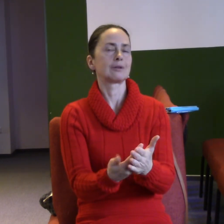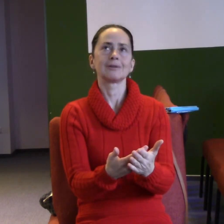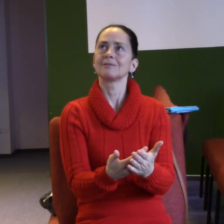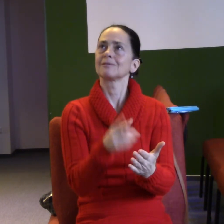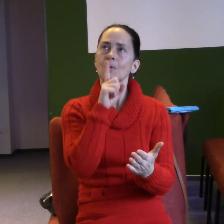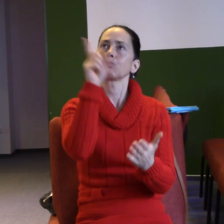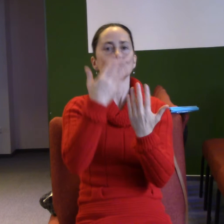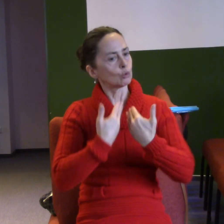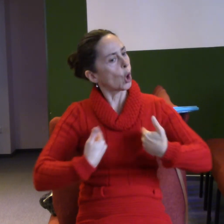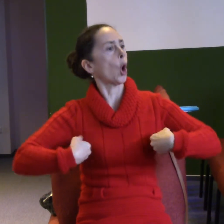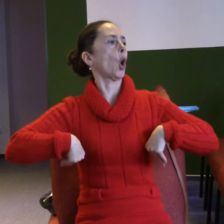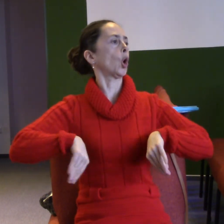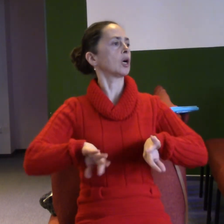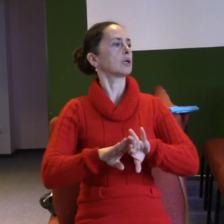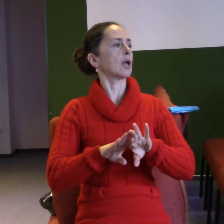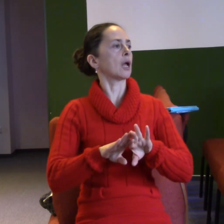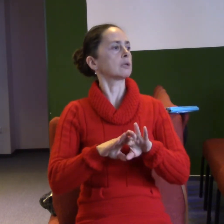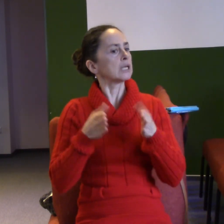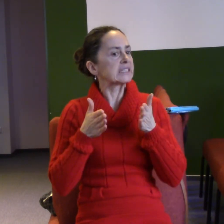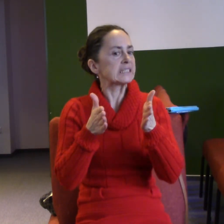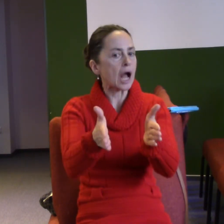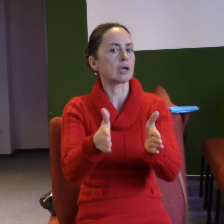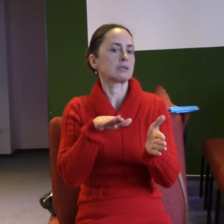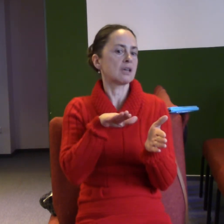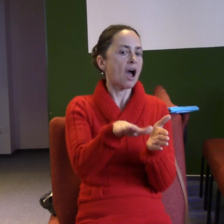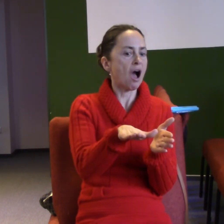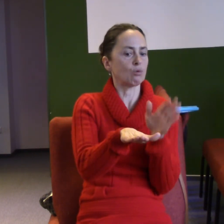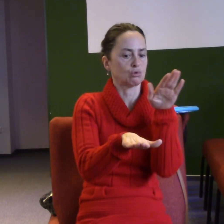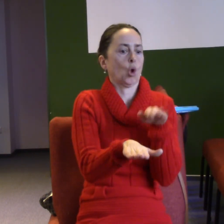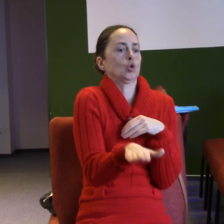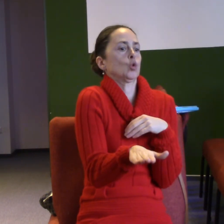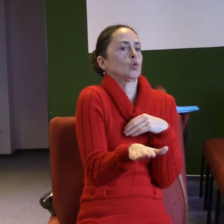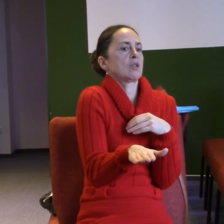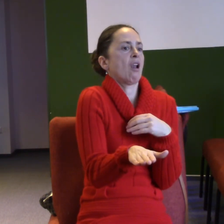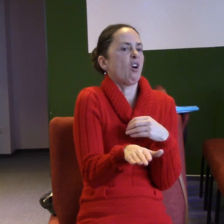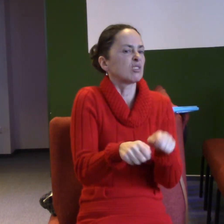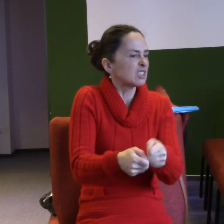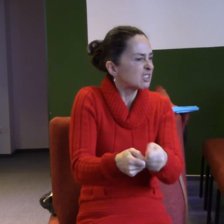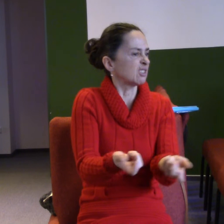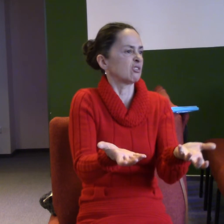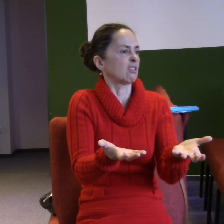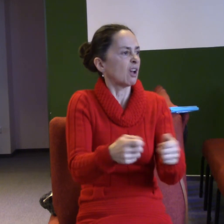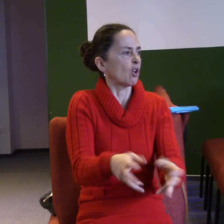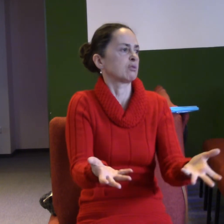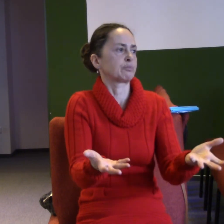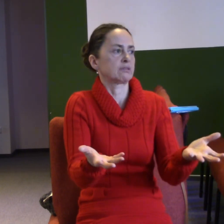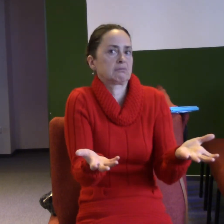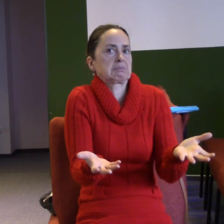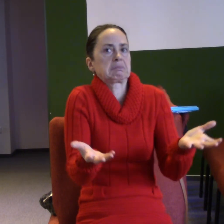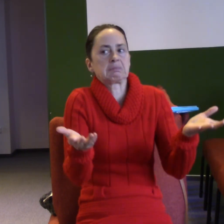Zůstanete, prostě s autem někde na dálnici a nevíte, jak se dostanete domů a té autopolu v plné krámu prostě, vystějováme ten